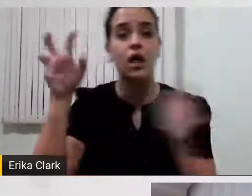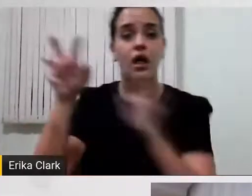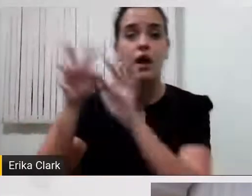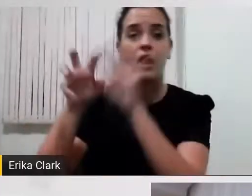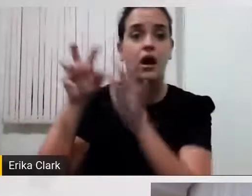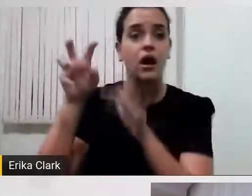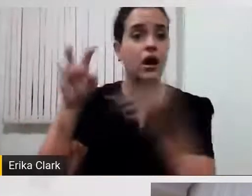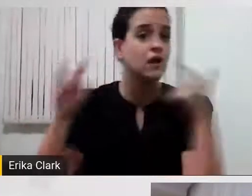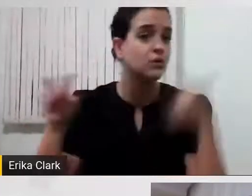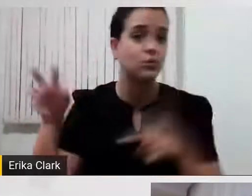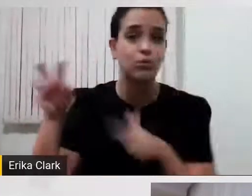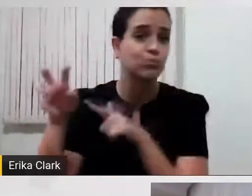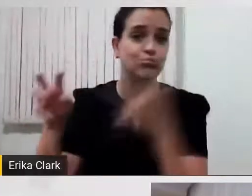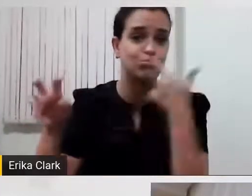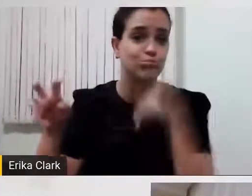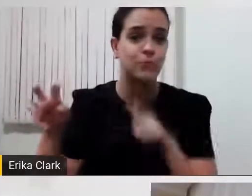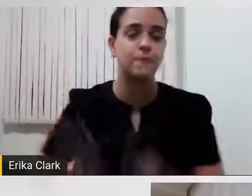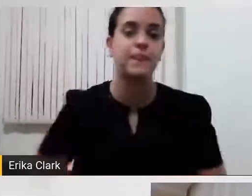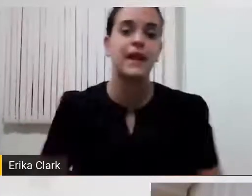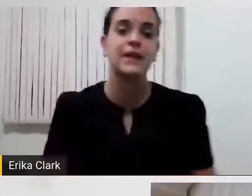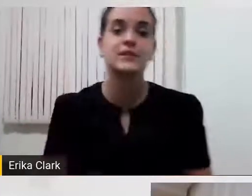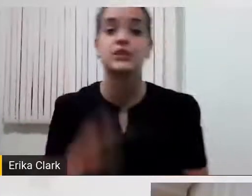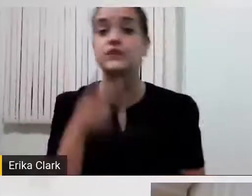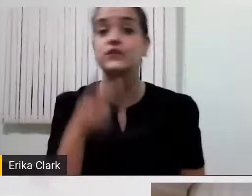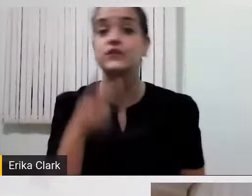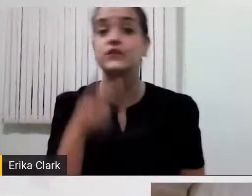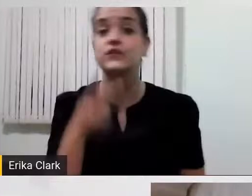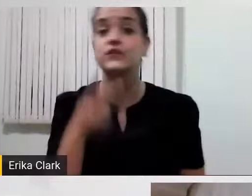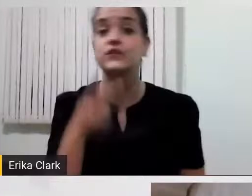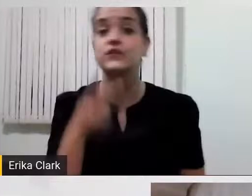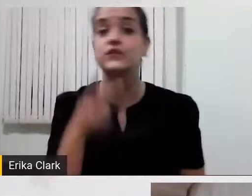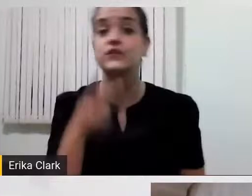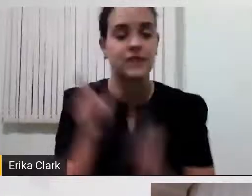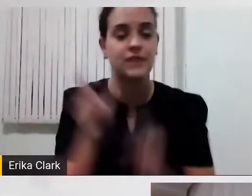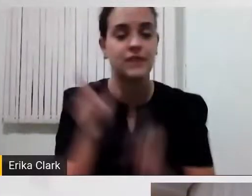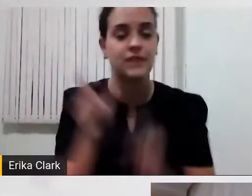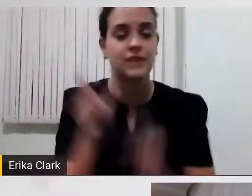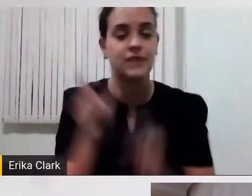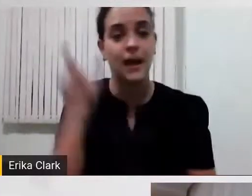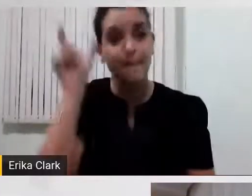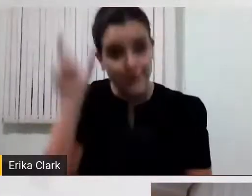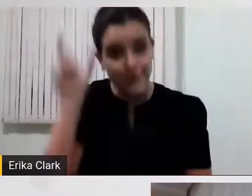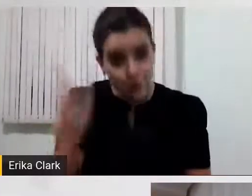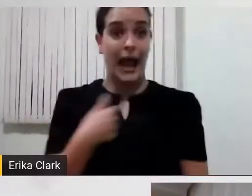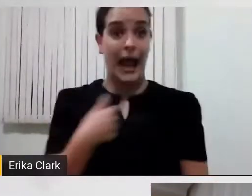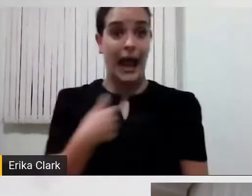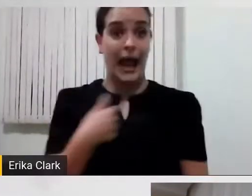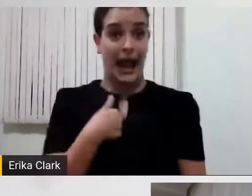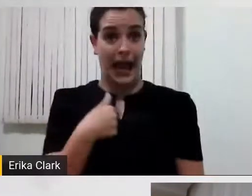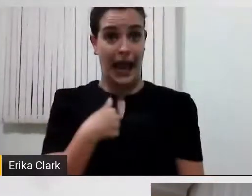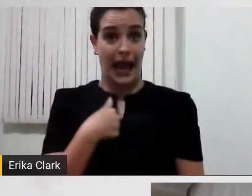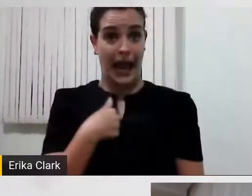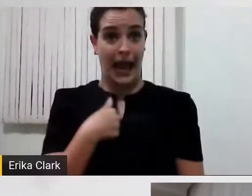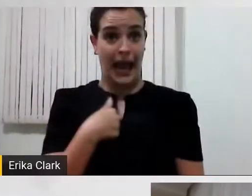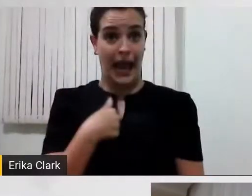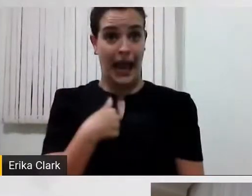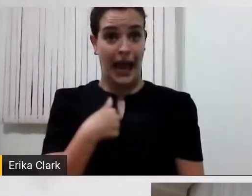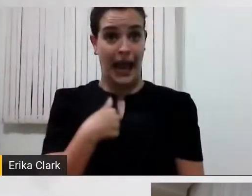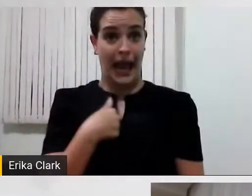vai fazer o que a gente chama de varredura. O que é varredura? Eu vou apontar para você e você me diz o que